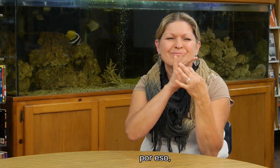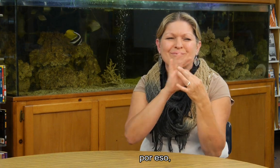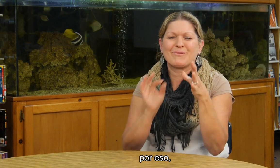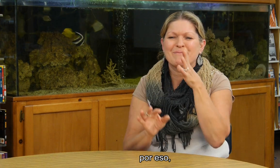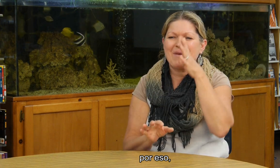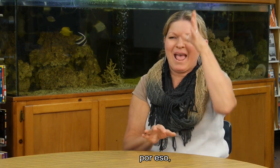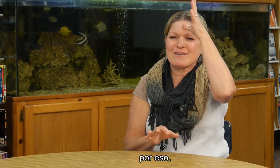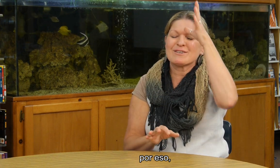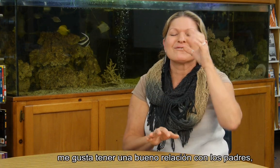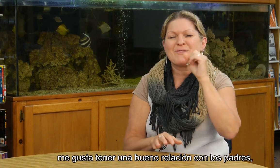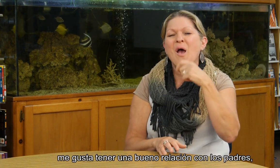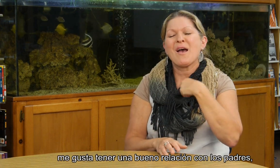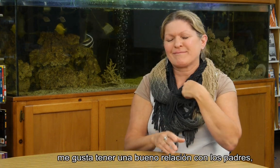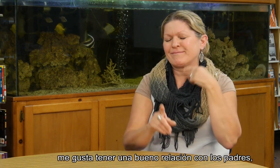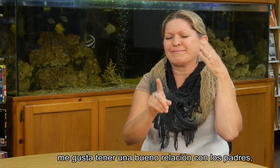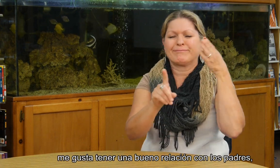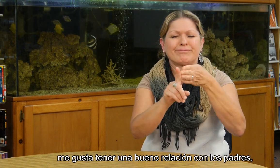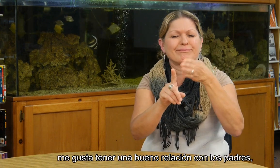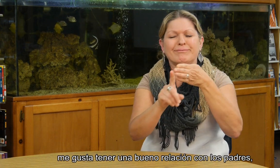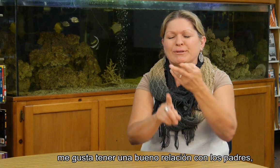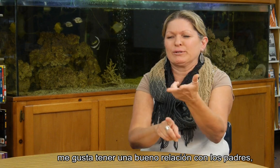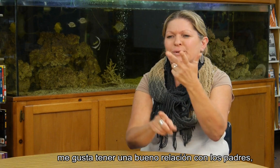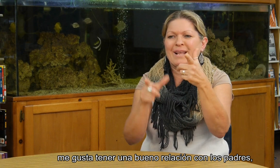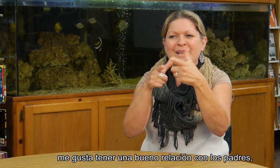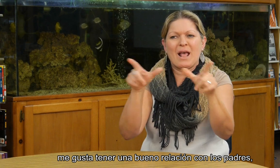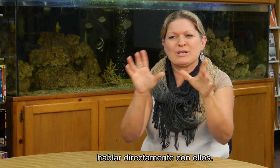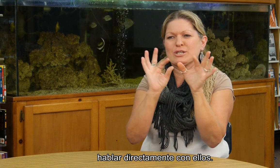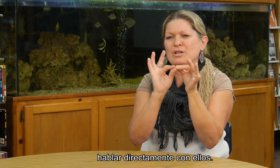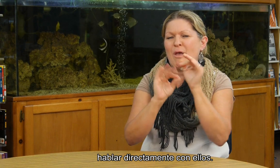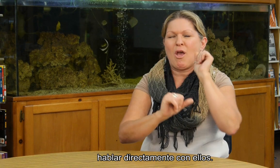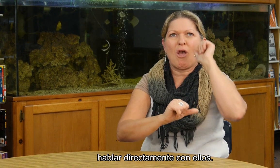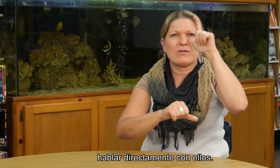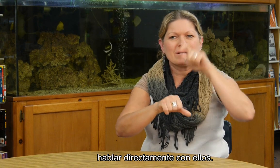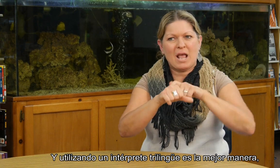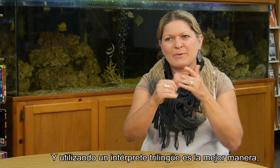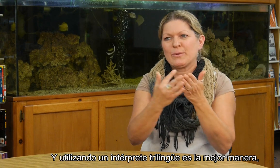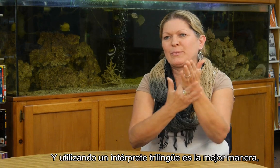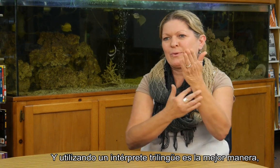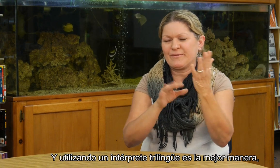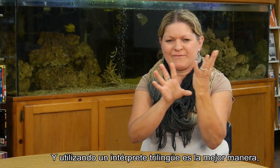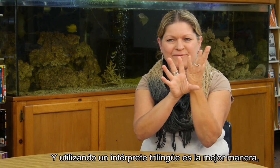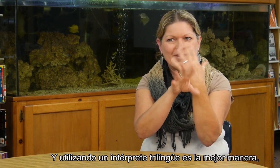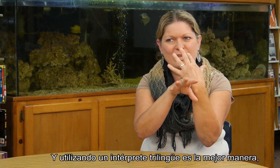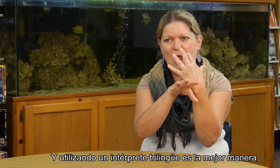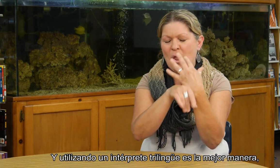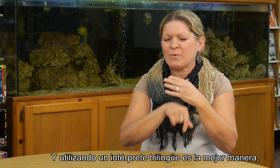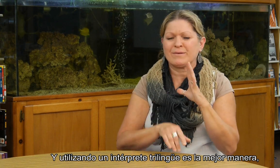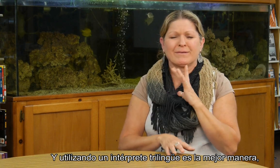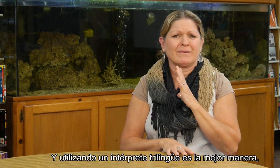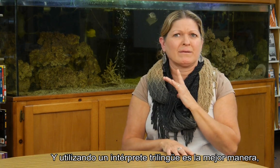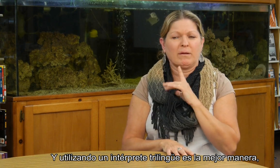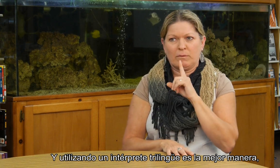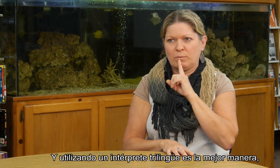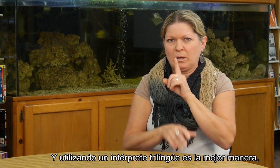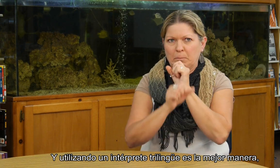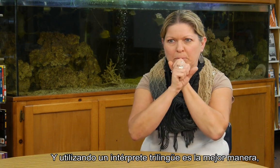me gusta tener una buena relación con los padres, hablar directamente con ellos. Y utilizando un intérprete trilingüe es la mejor manera.